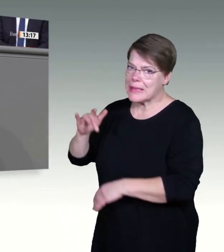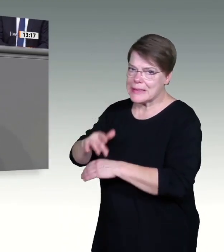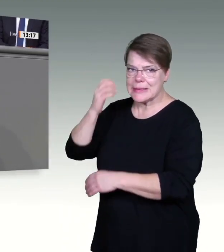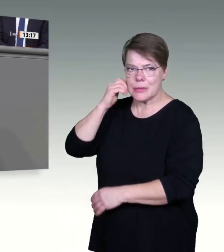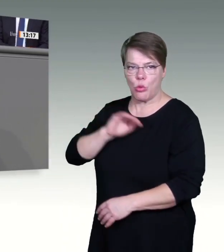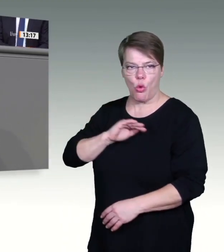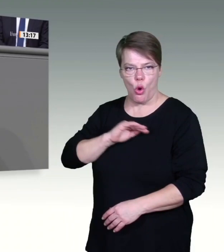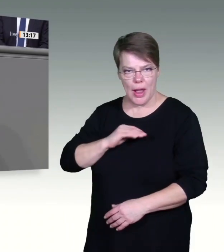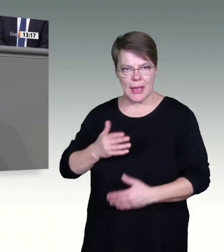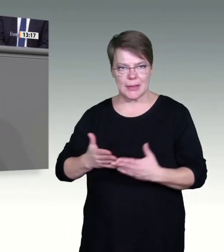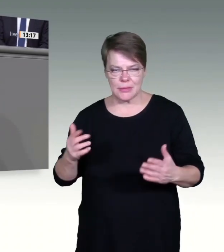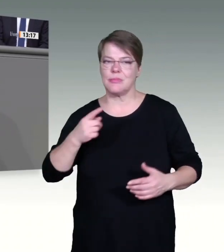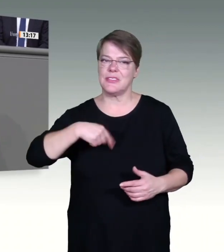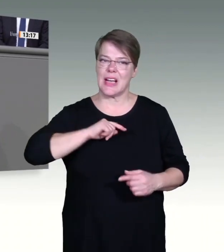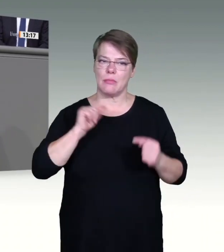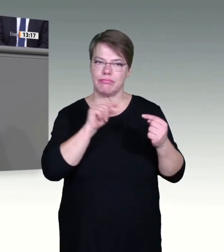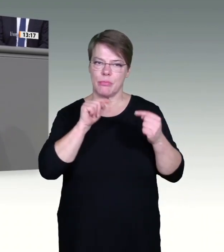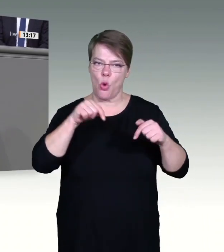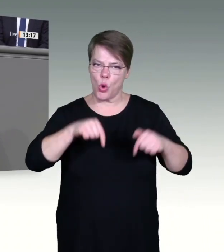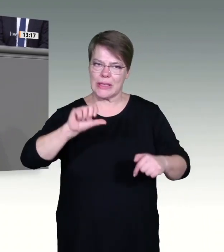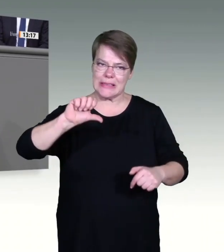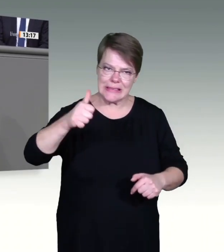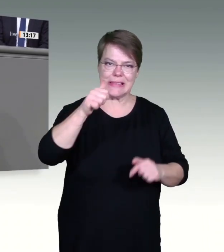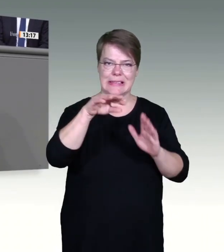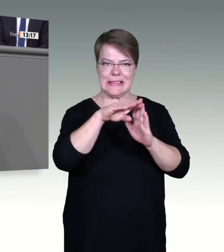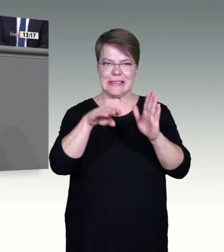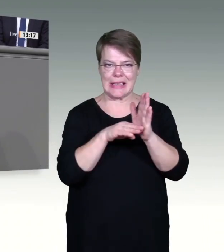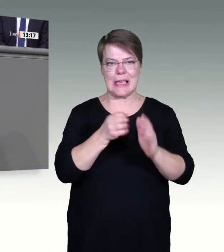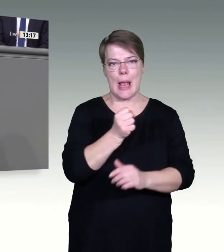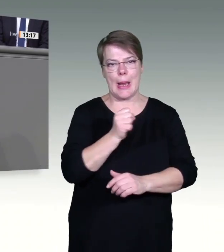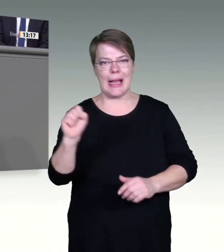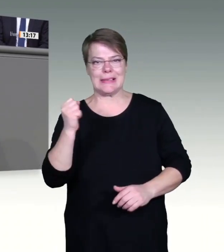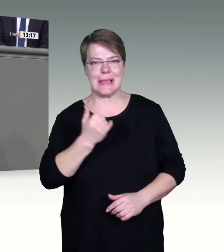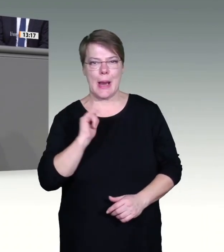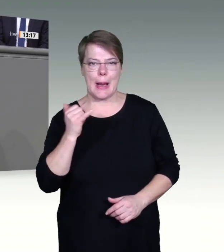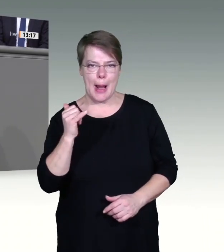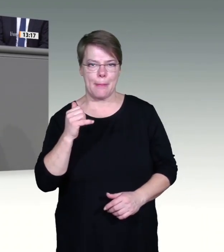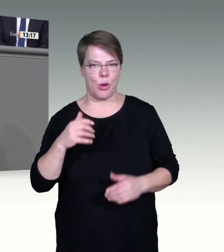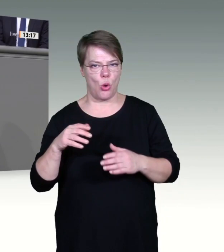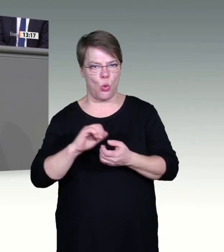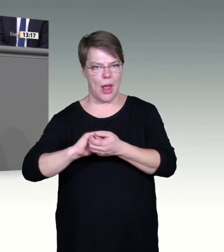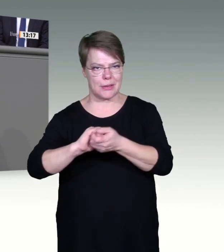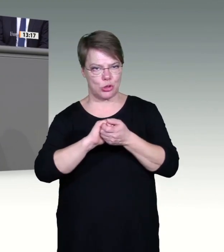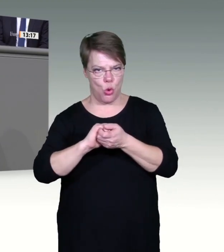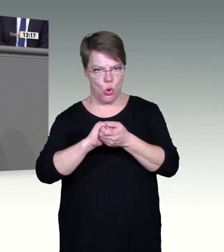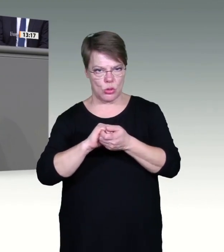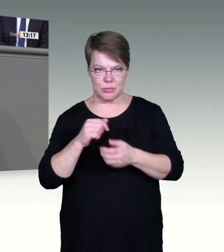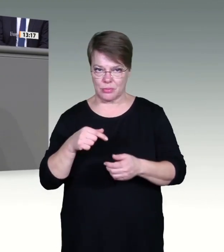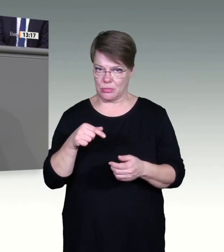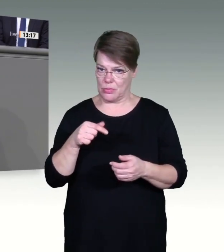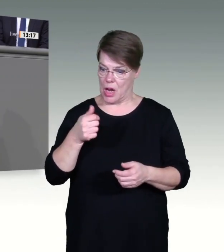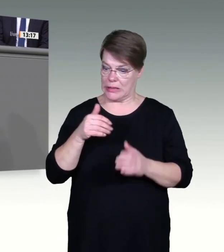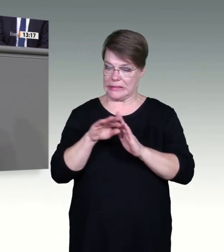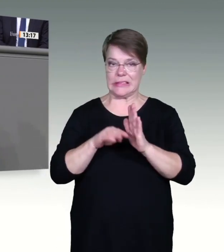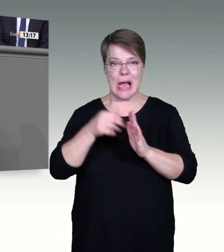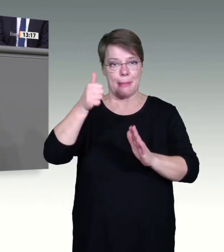Wir haben als Union immer davor gewarnt. Wir haben gesagt, es ist ein Fehler, im November schon die